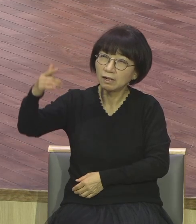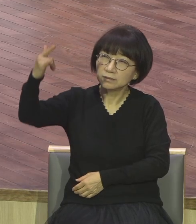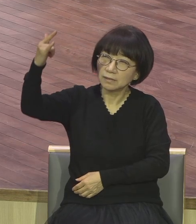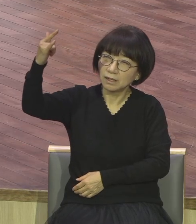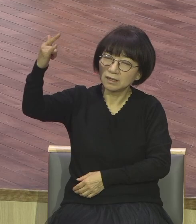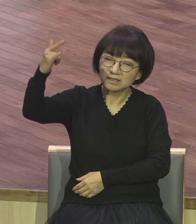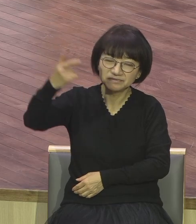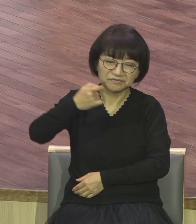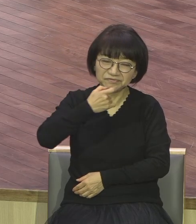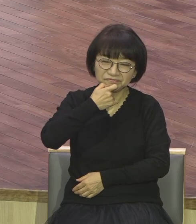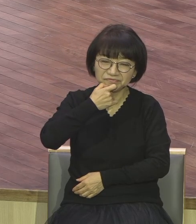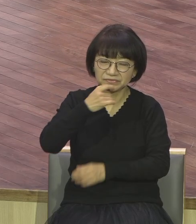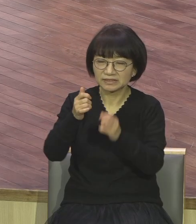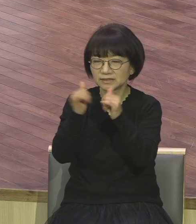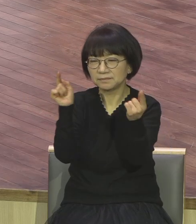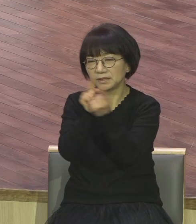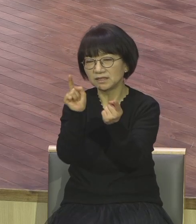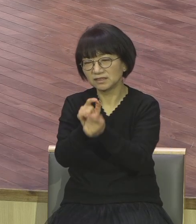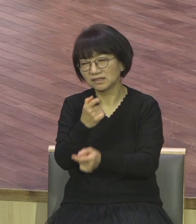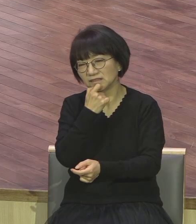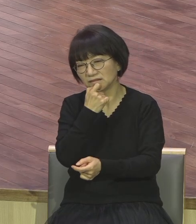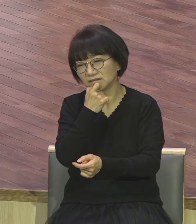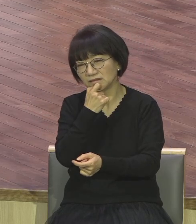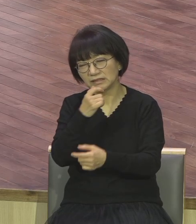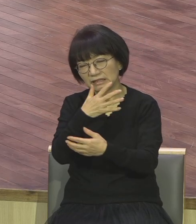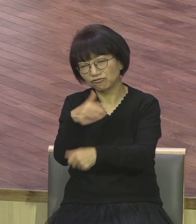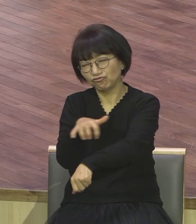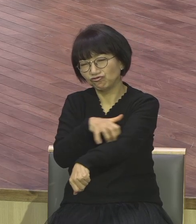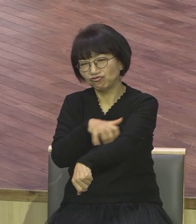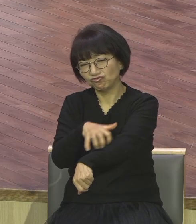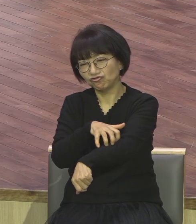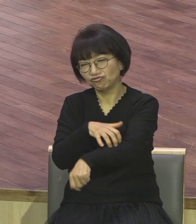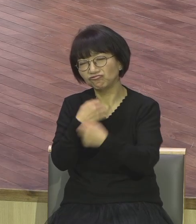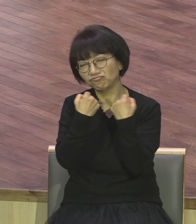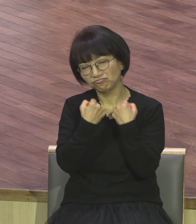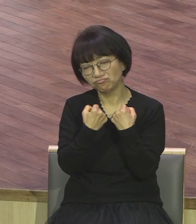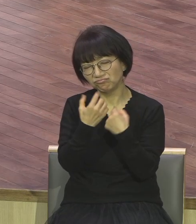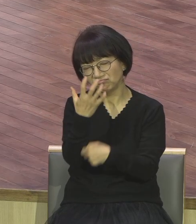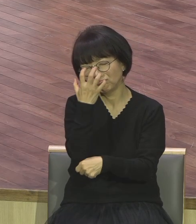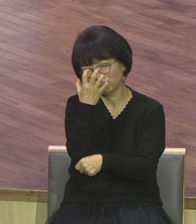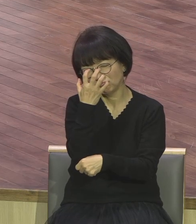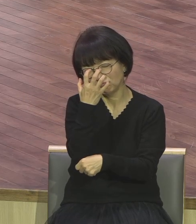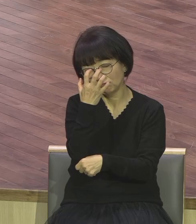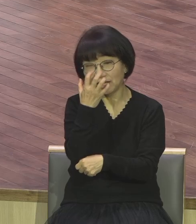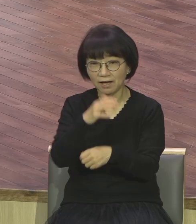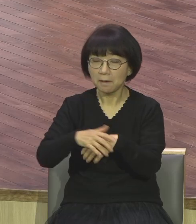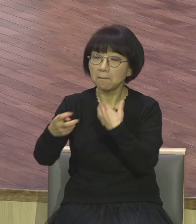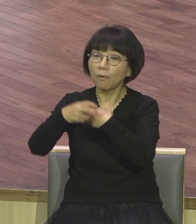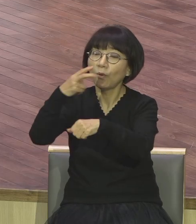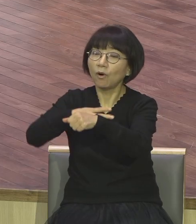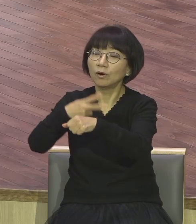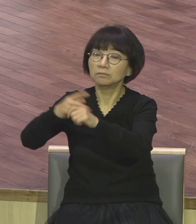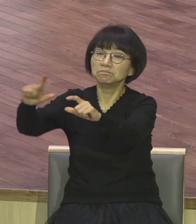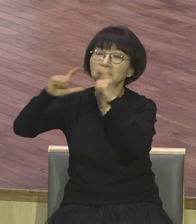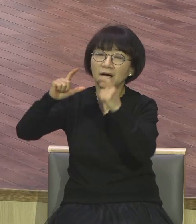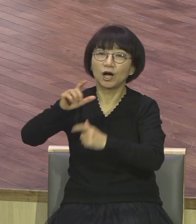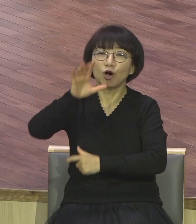만사 귀찮아 우울증 진단이나 나옵니다 이거는 그래도 조울증